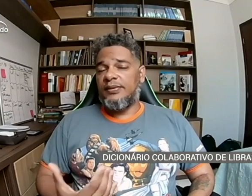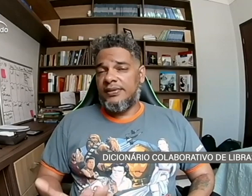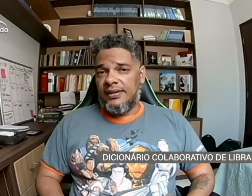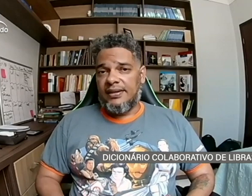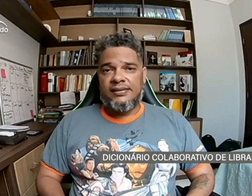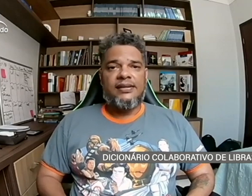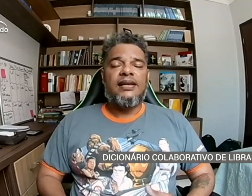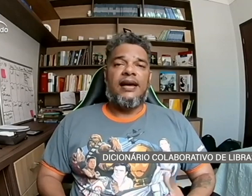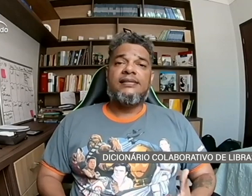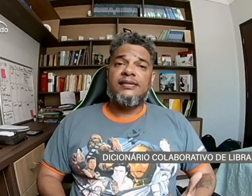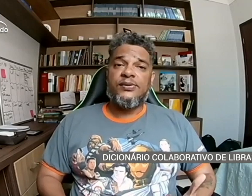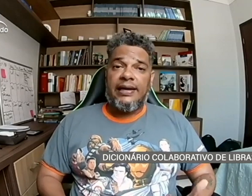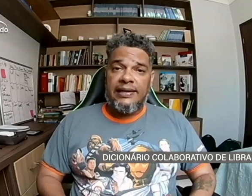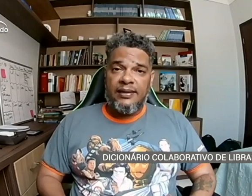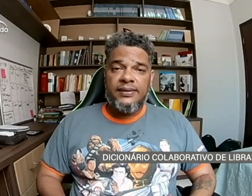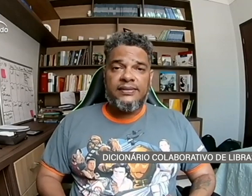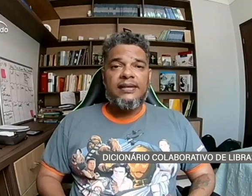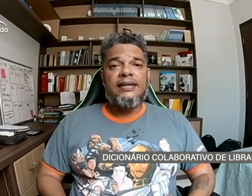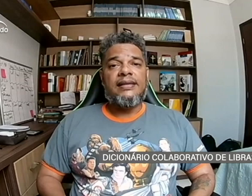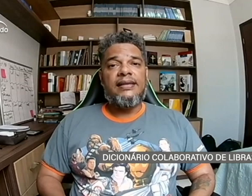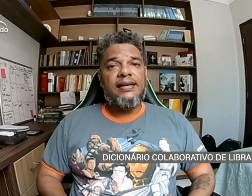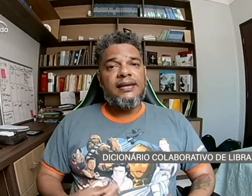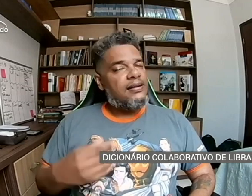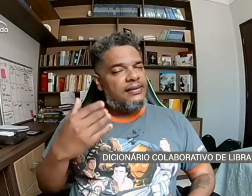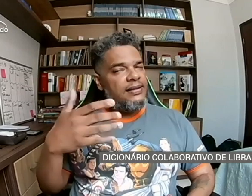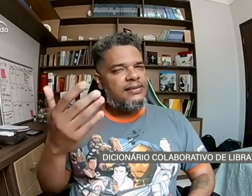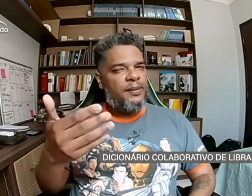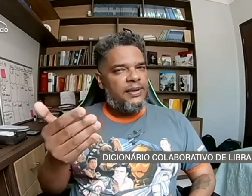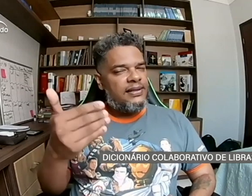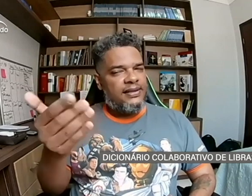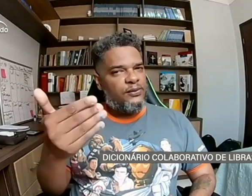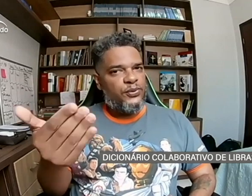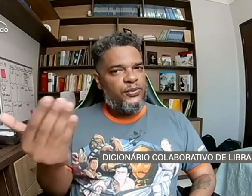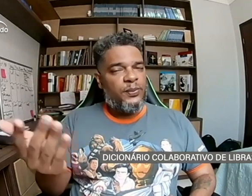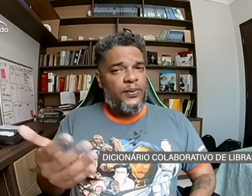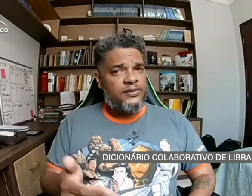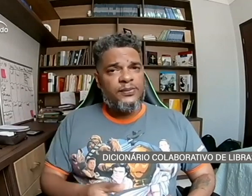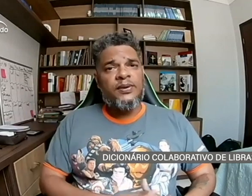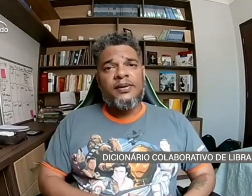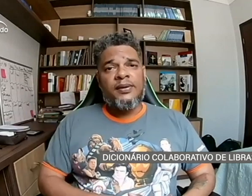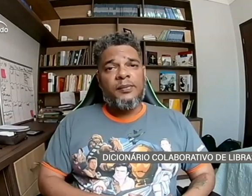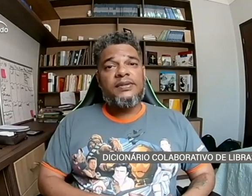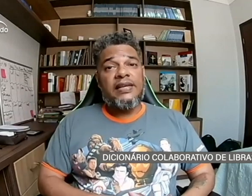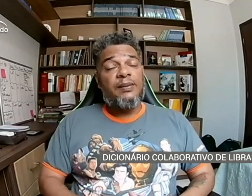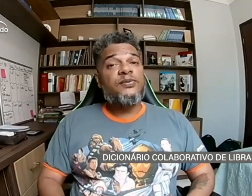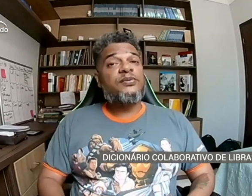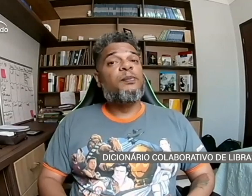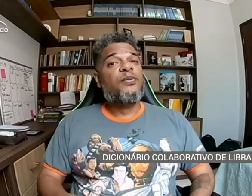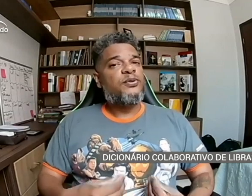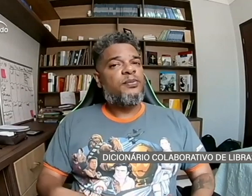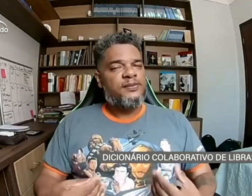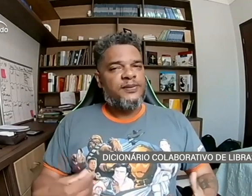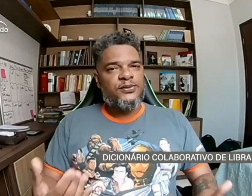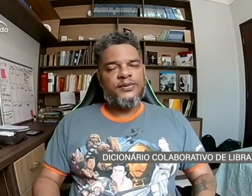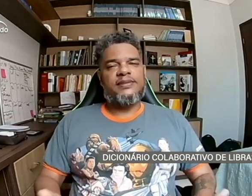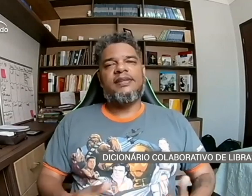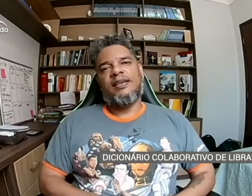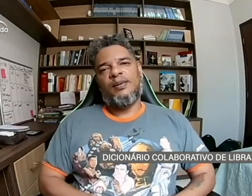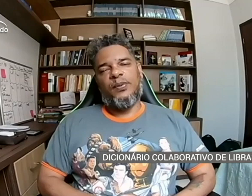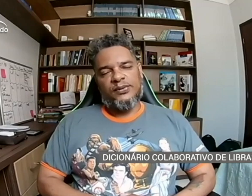sinais, acesso a libras, e quem sabe, daqui a futuro próximo, tenhamos muito mais pessoas que possam